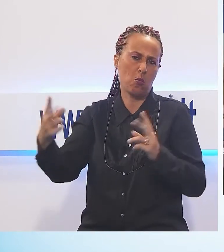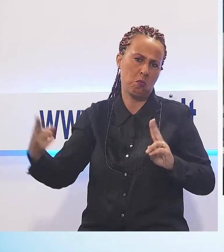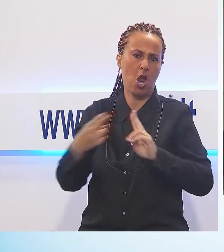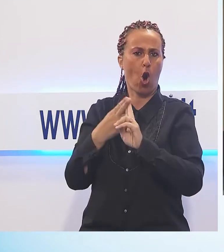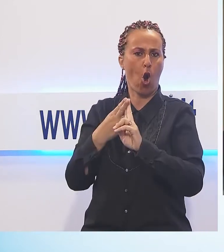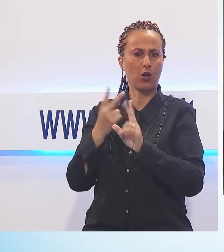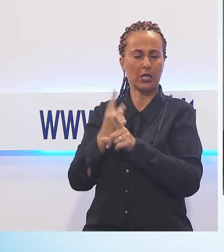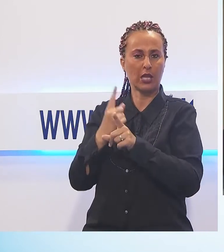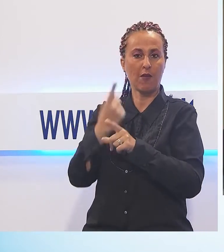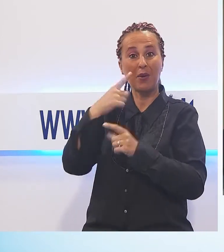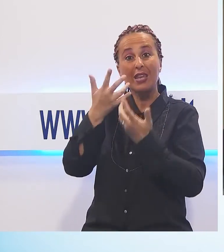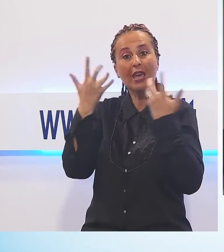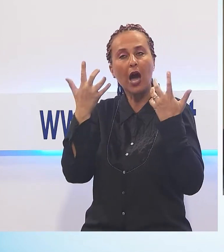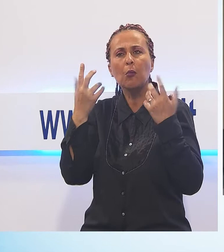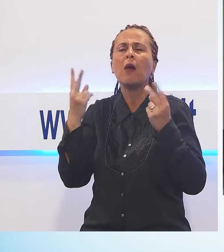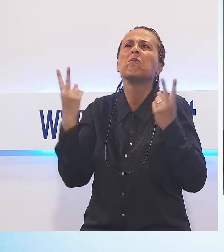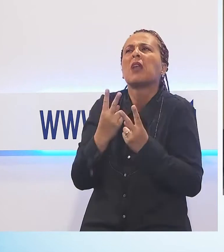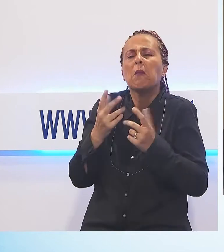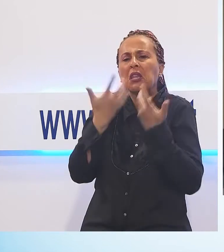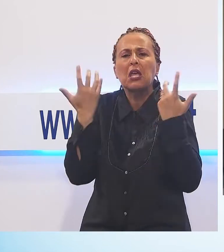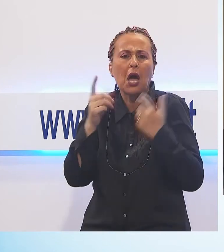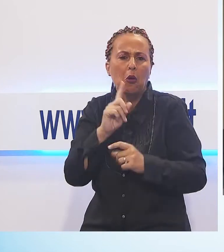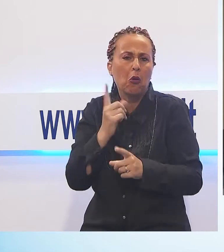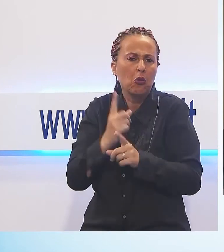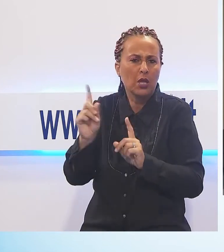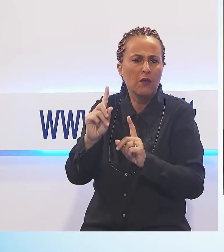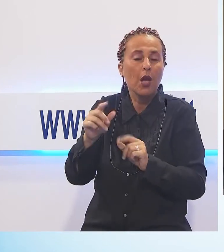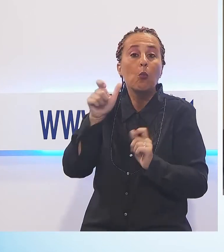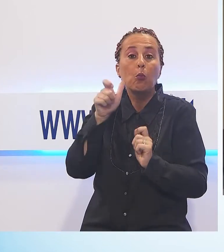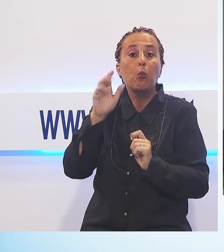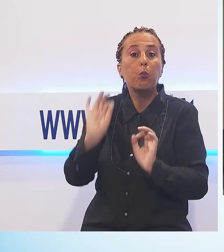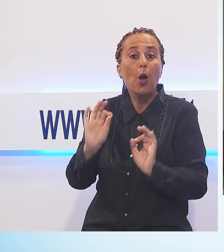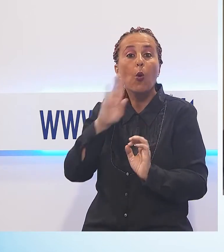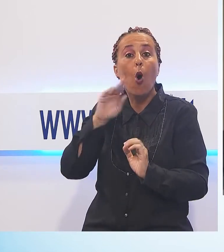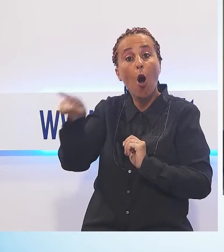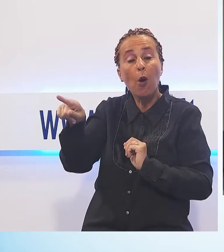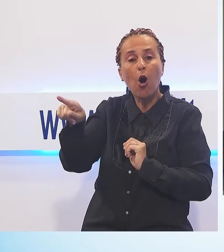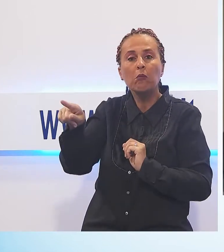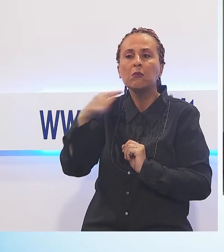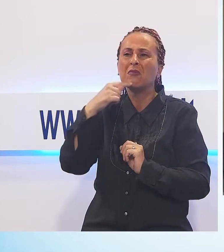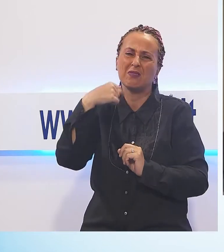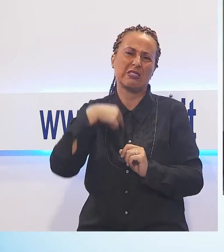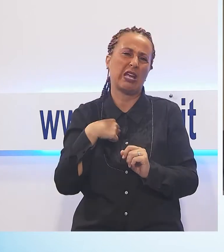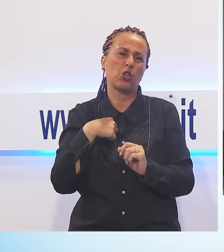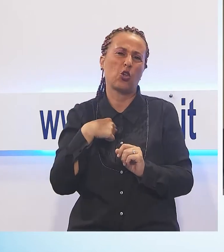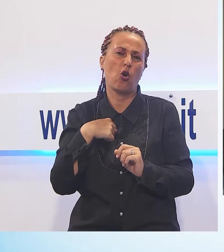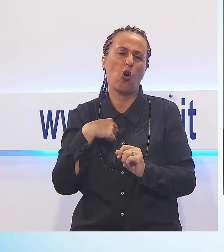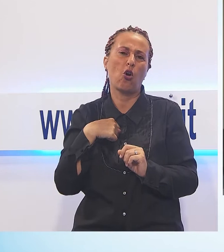nulla da chiarire, perché è lui che aveva manifestato di cercare nuove esperienze anche ad altri livelli.